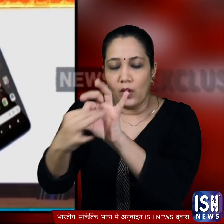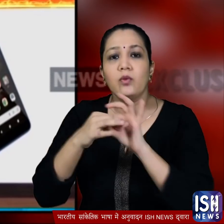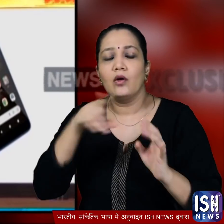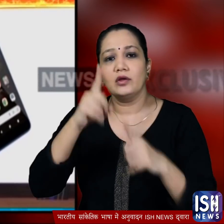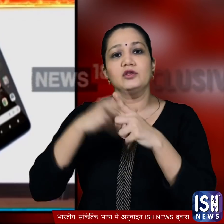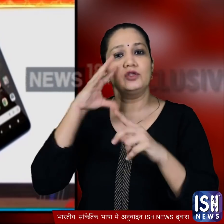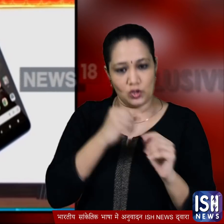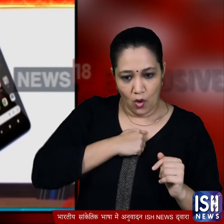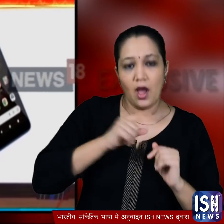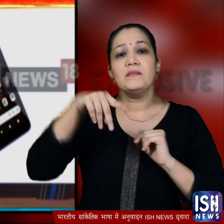डेविलप्ट बाइज यू और